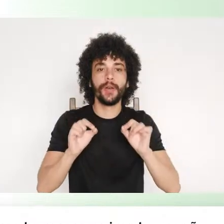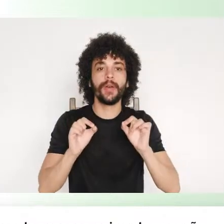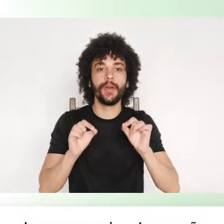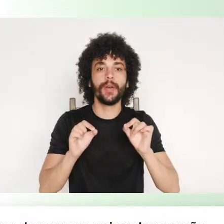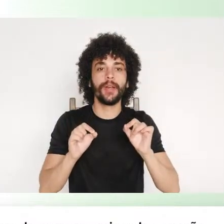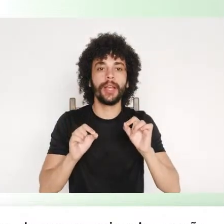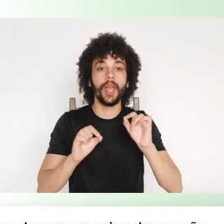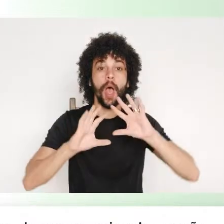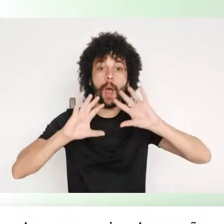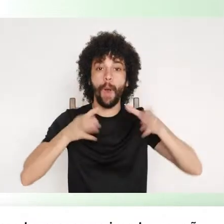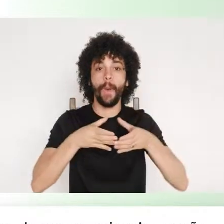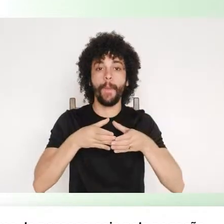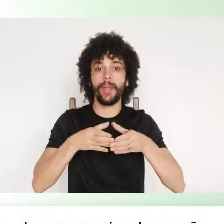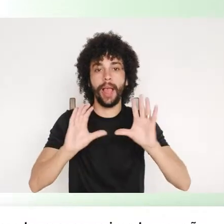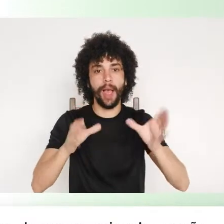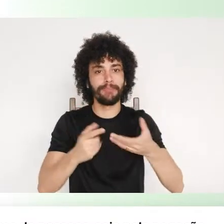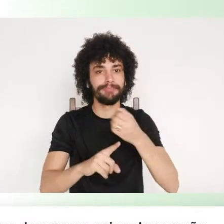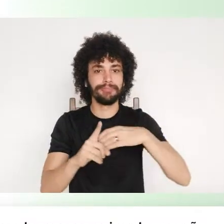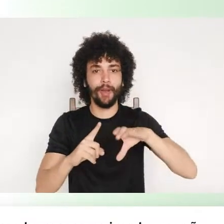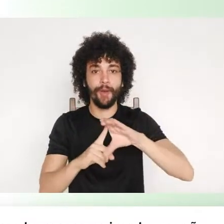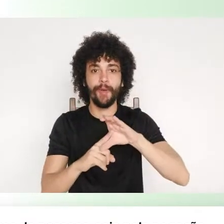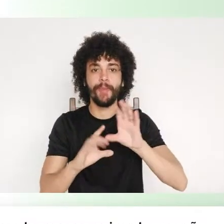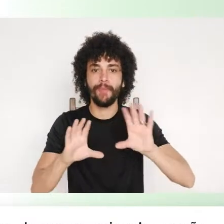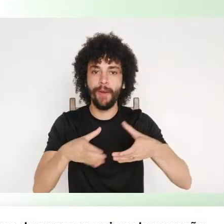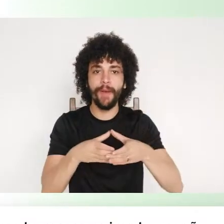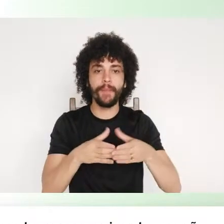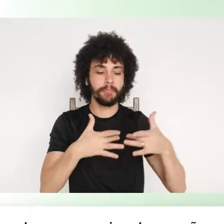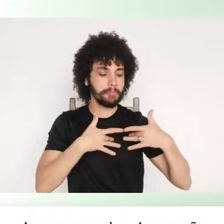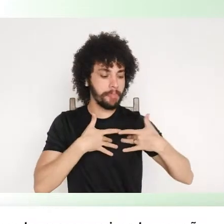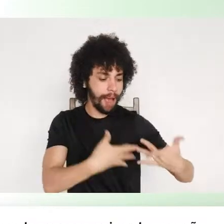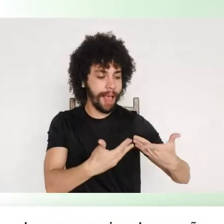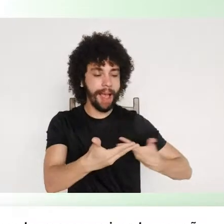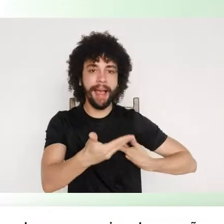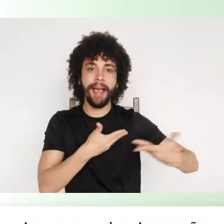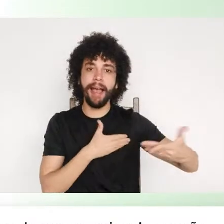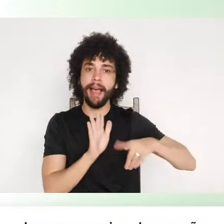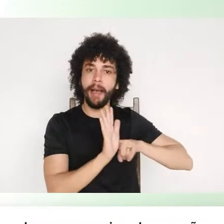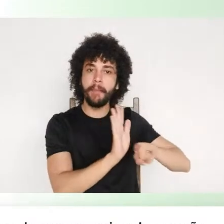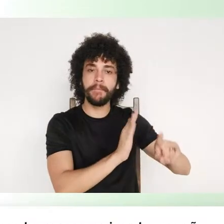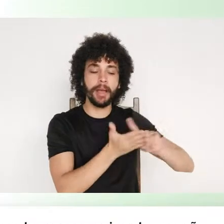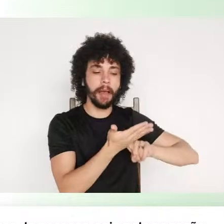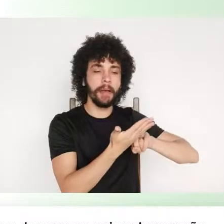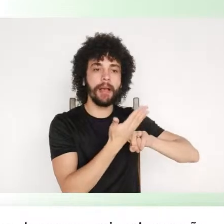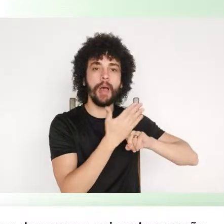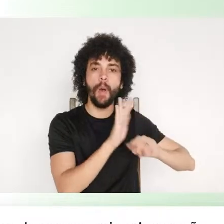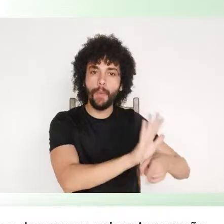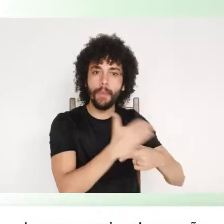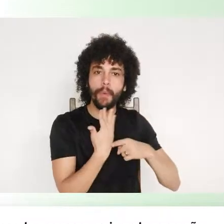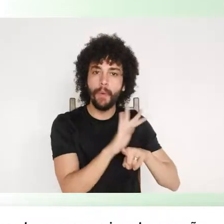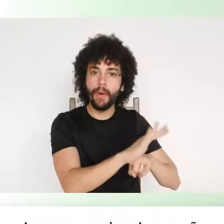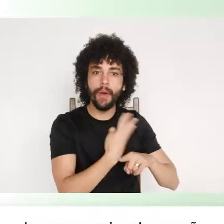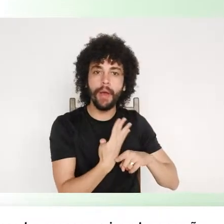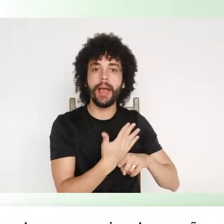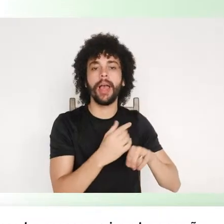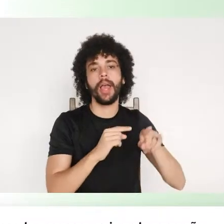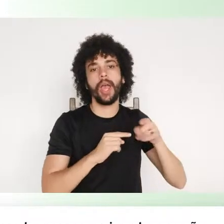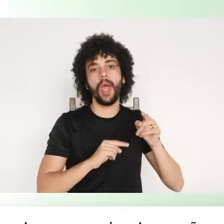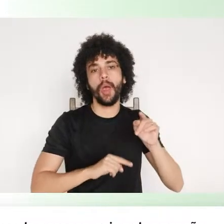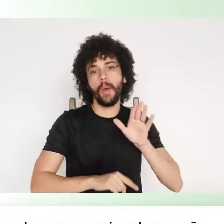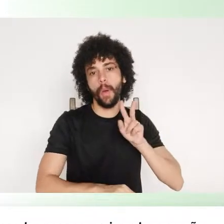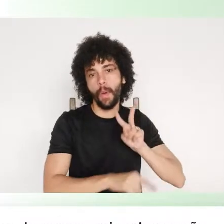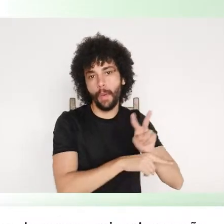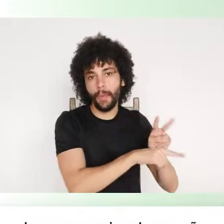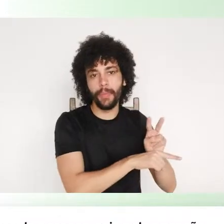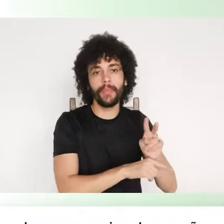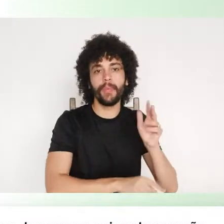comunidade, a questão da solidariedade, a questão de cuidar, de estar junto,